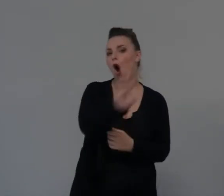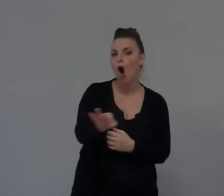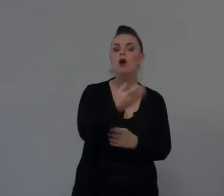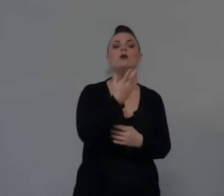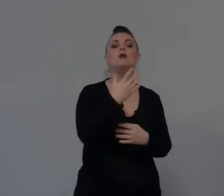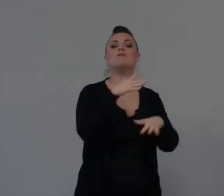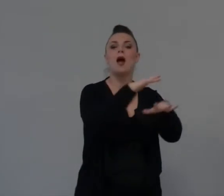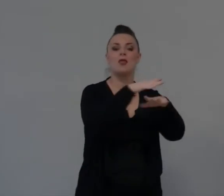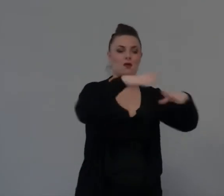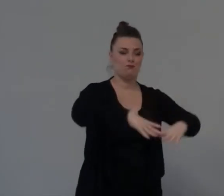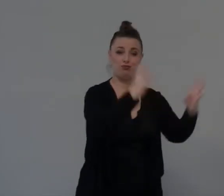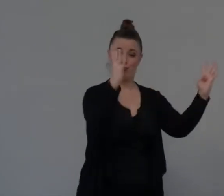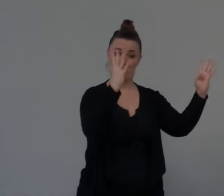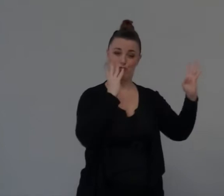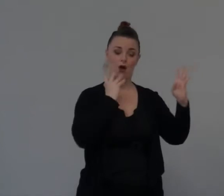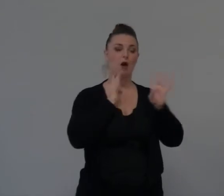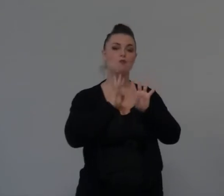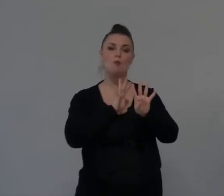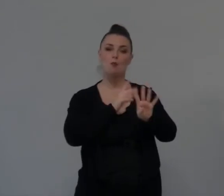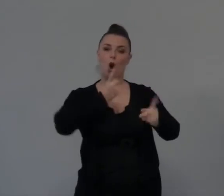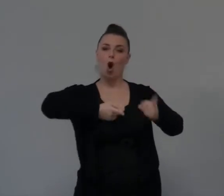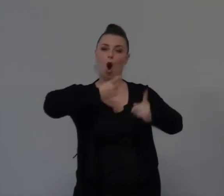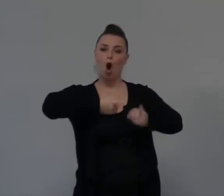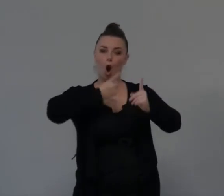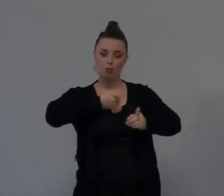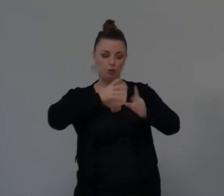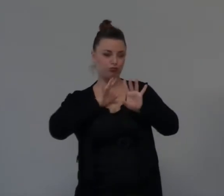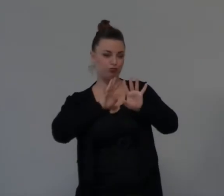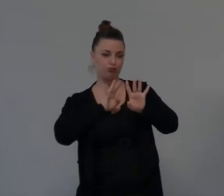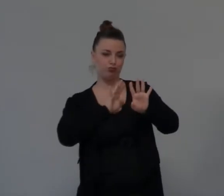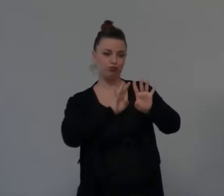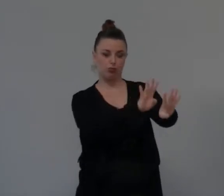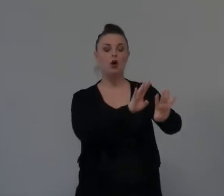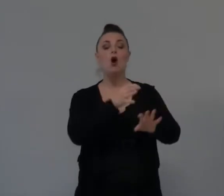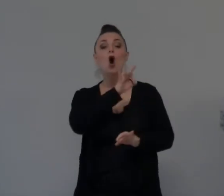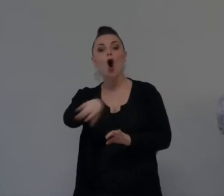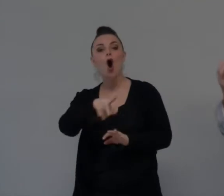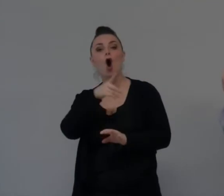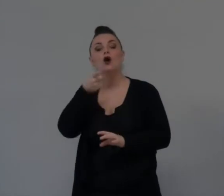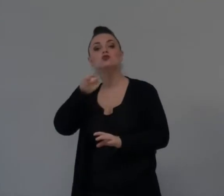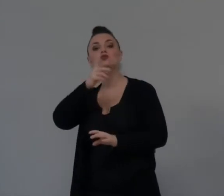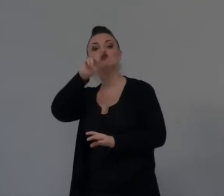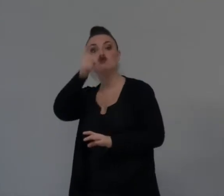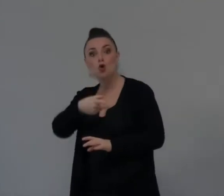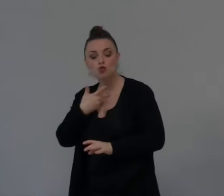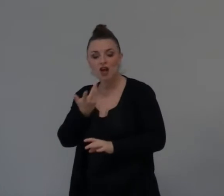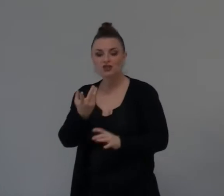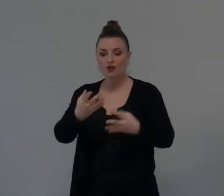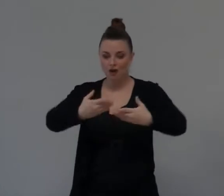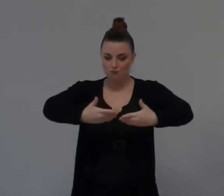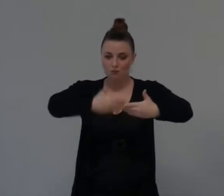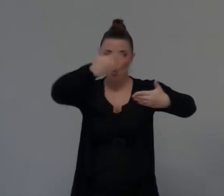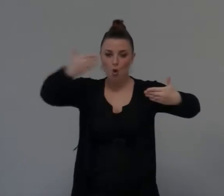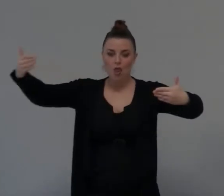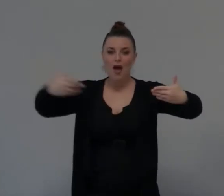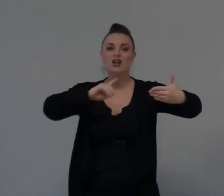fuggire dall'Egitto. Oppure, nel libro di Josué, vi ricordate? Le mura di Geno che cadono al suono, che